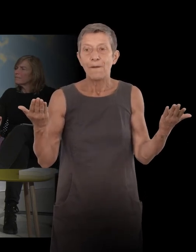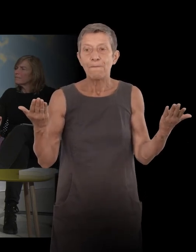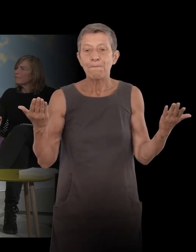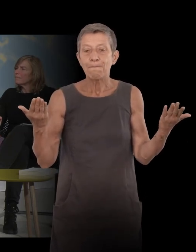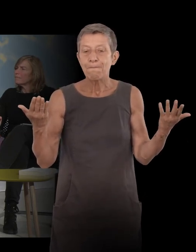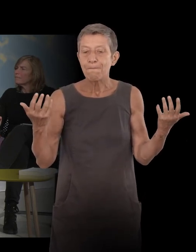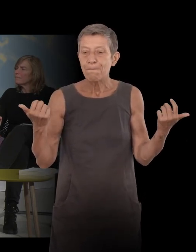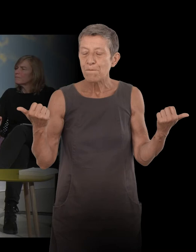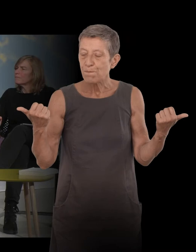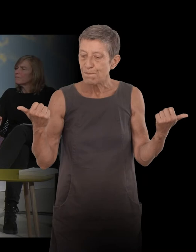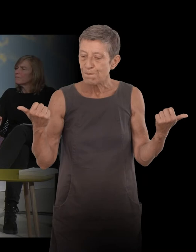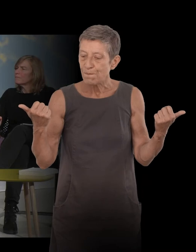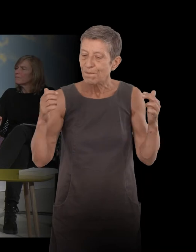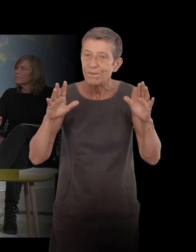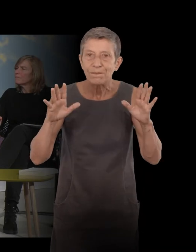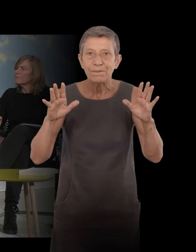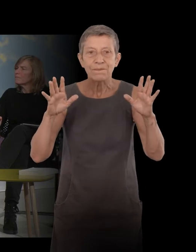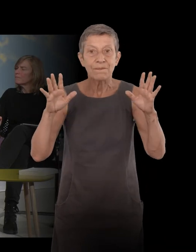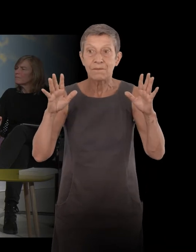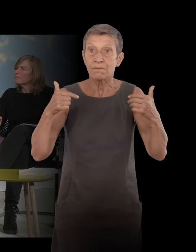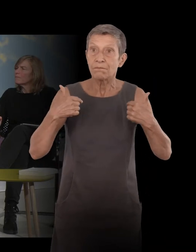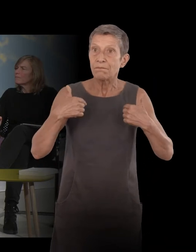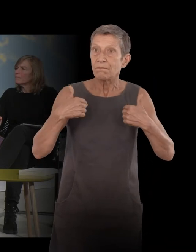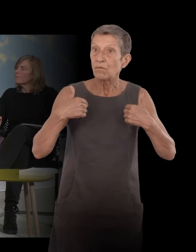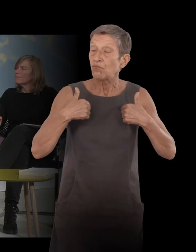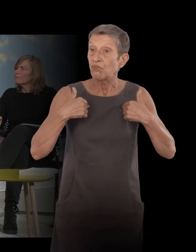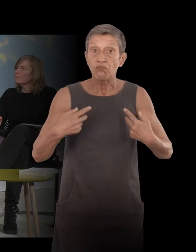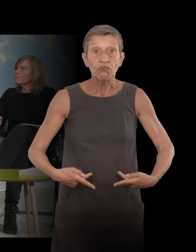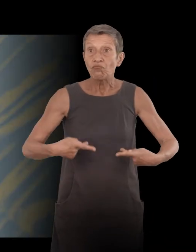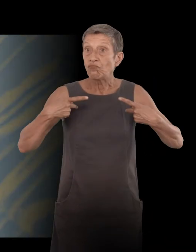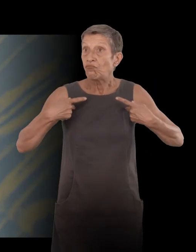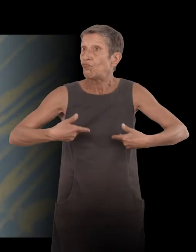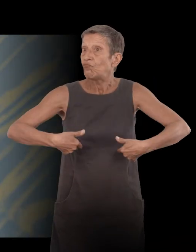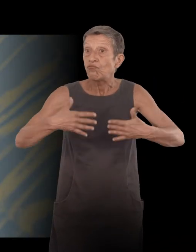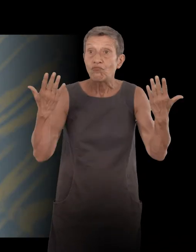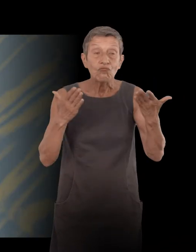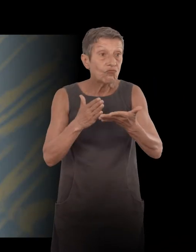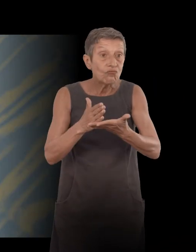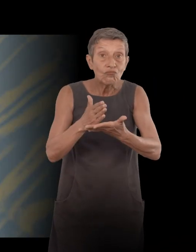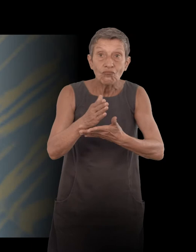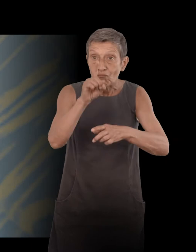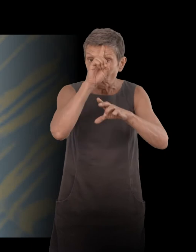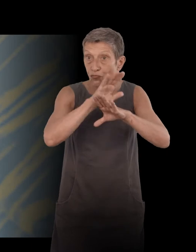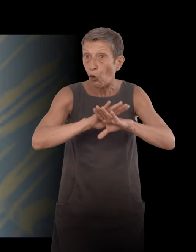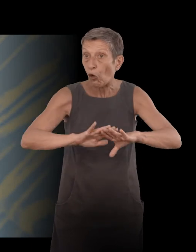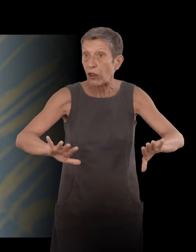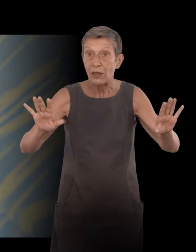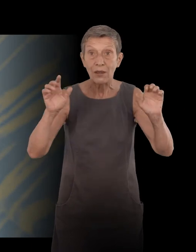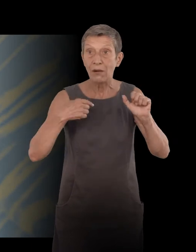Et je passais ma vie tranquillement sans... Je me sentais pas du tout frustré de ne